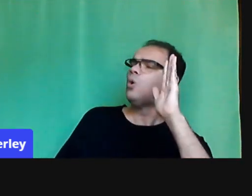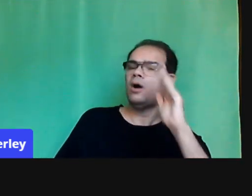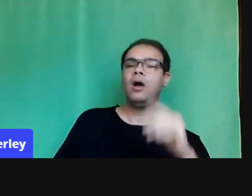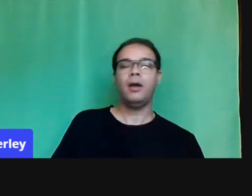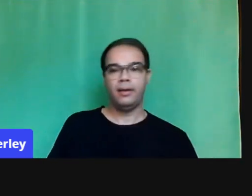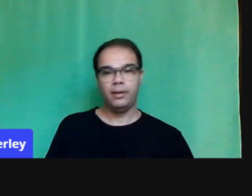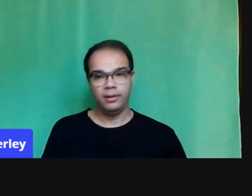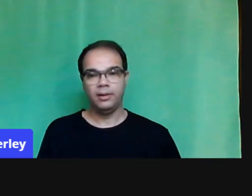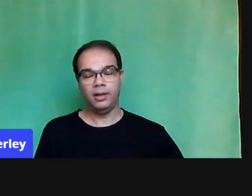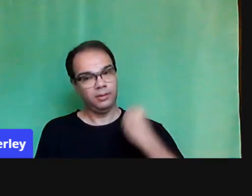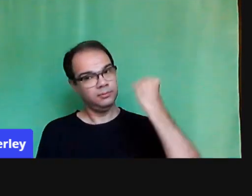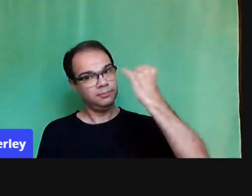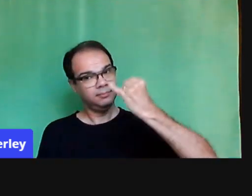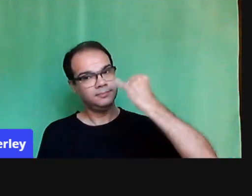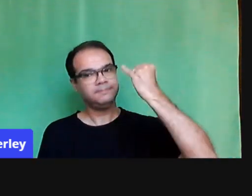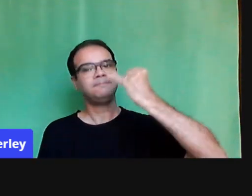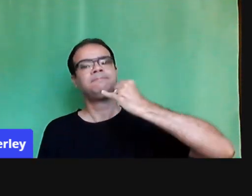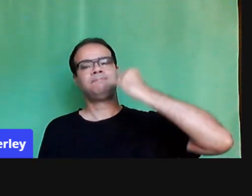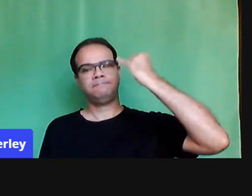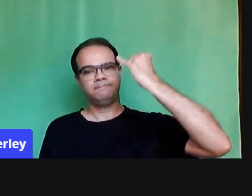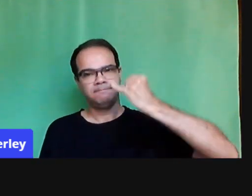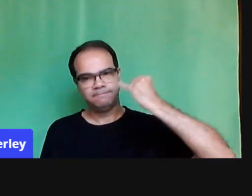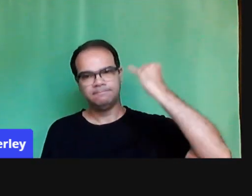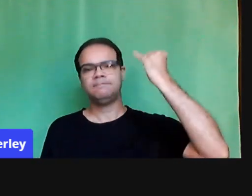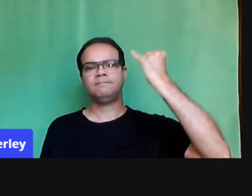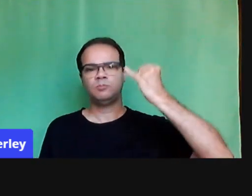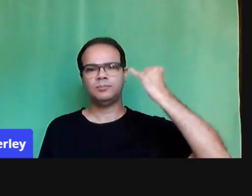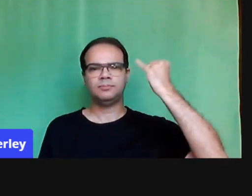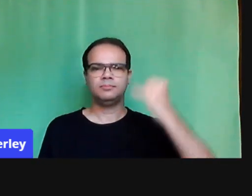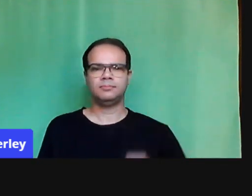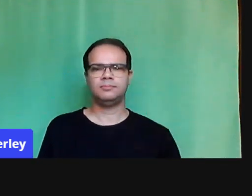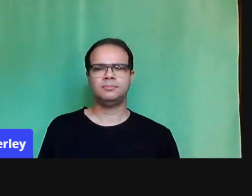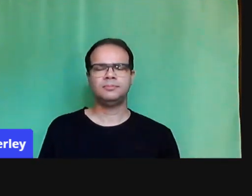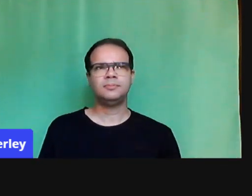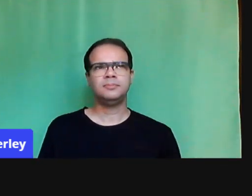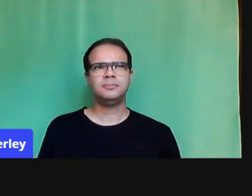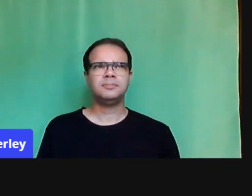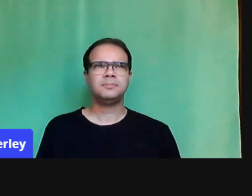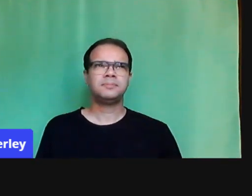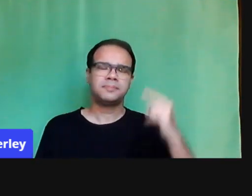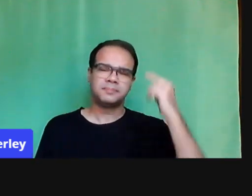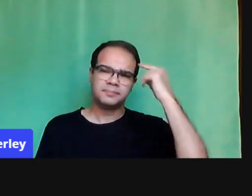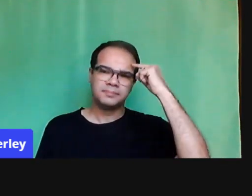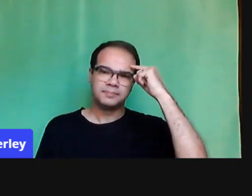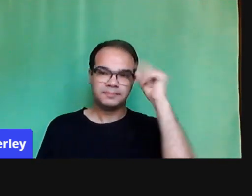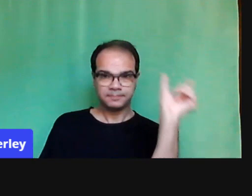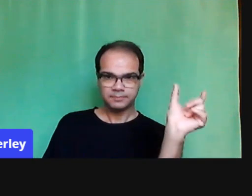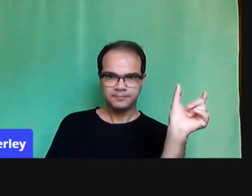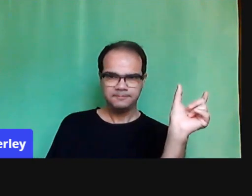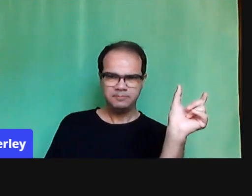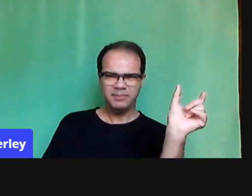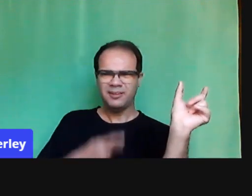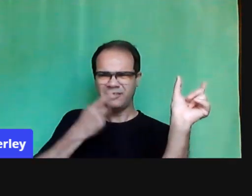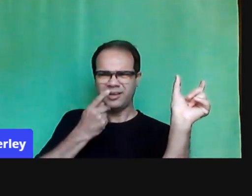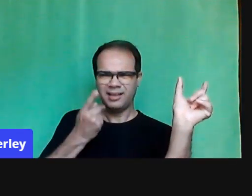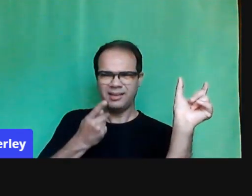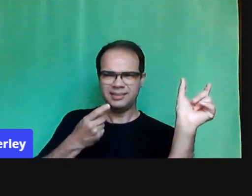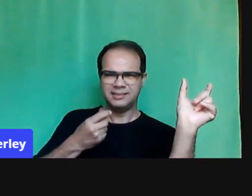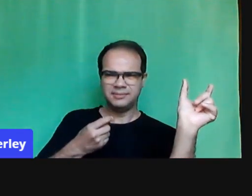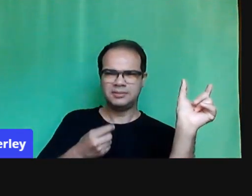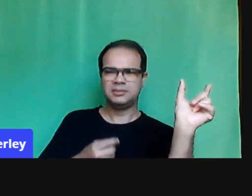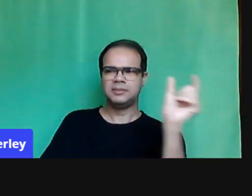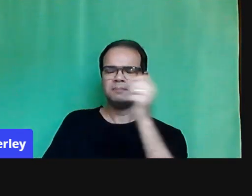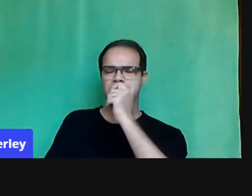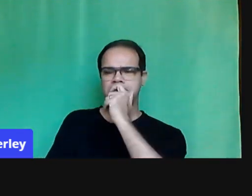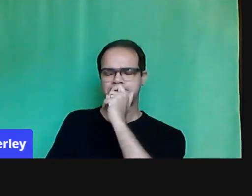evolutivo da palavra, né? Como que essa palavra, ela é apropriada pelo aluno? Então, nesse momento, pensar